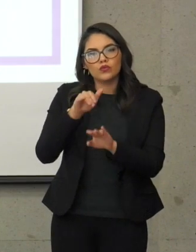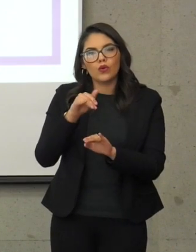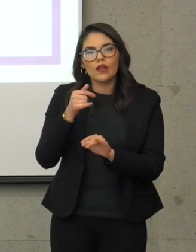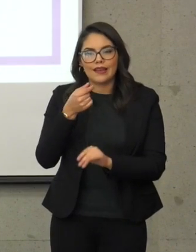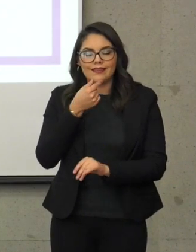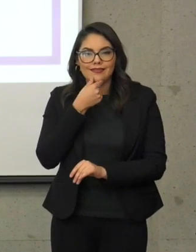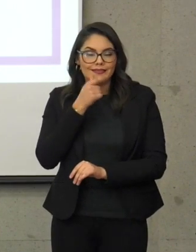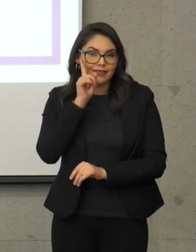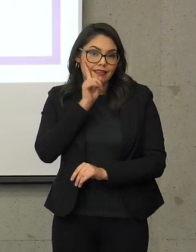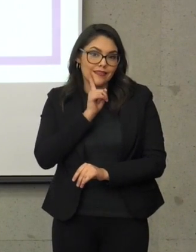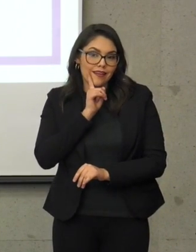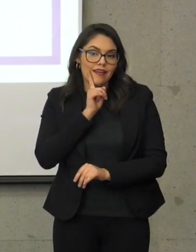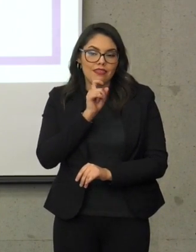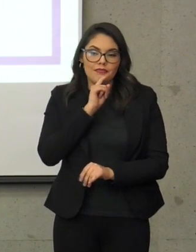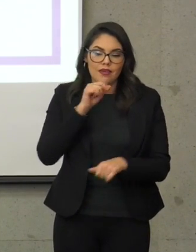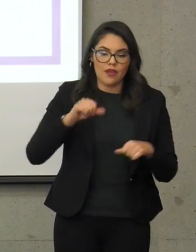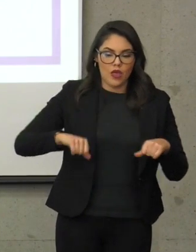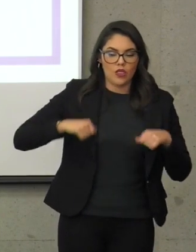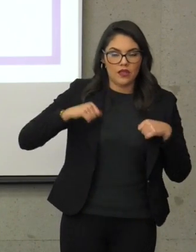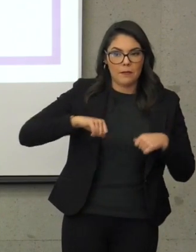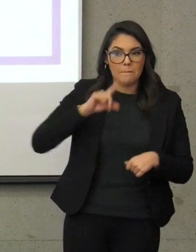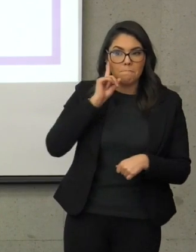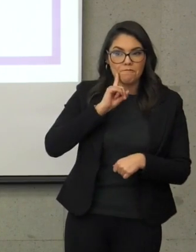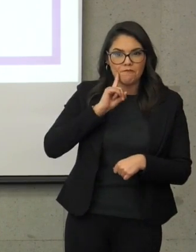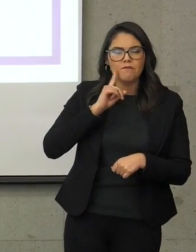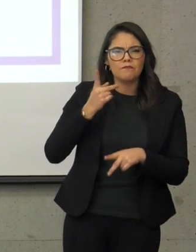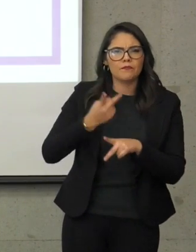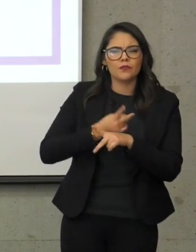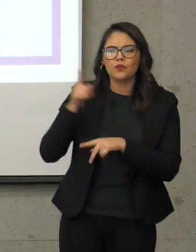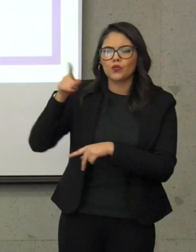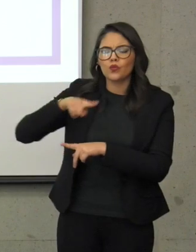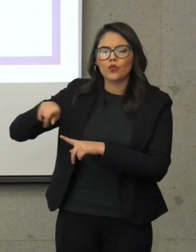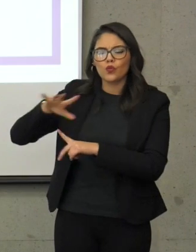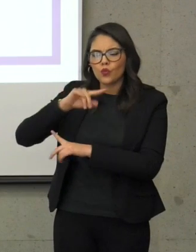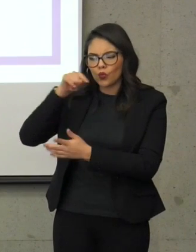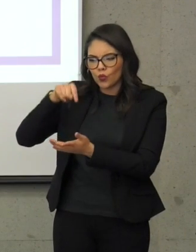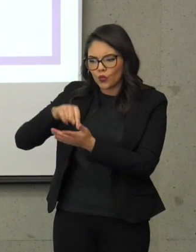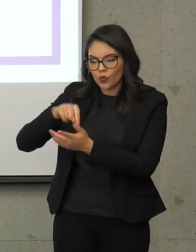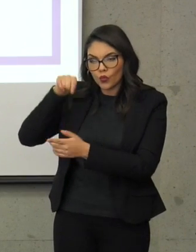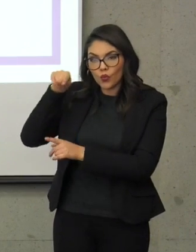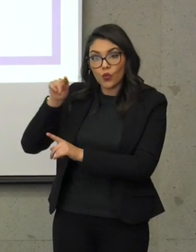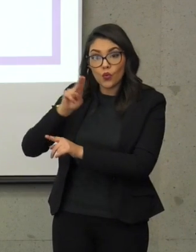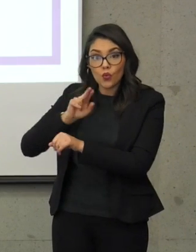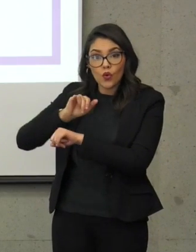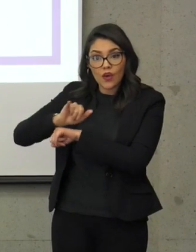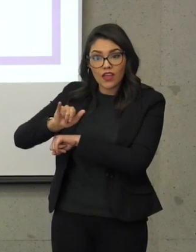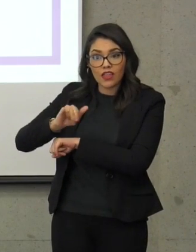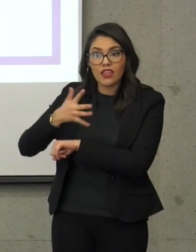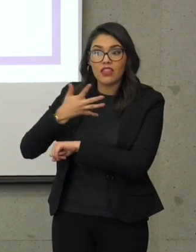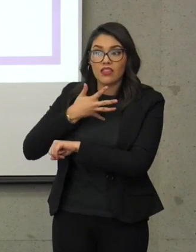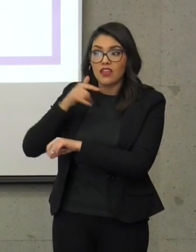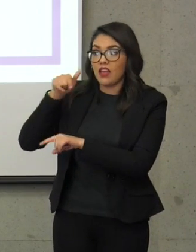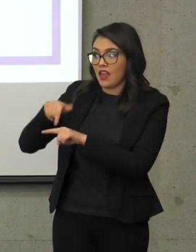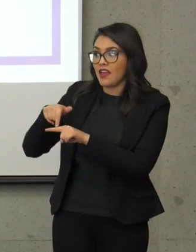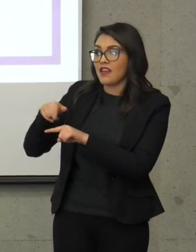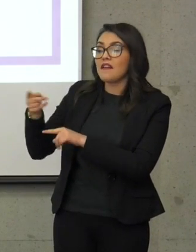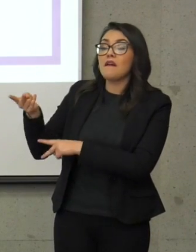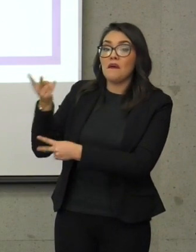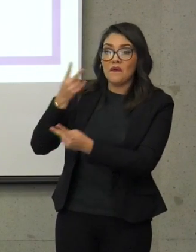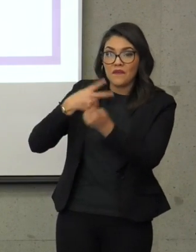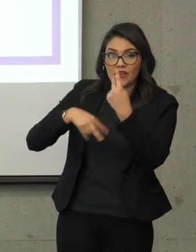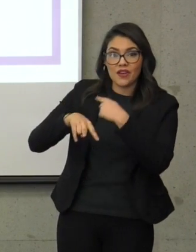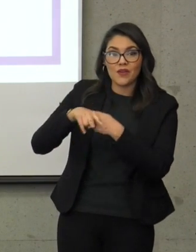adolescentes y es Uruguay está en un lugar donde hay tránsito para trata, donde ha habido